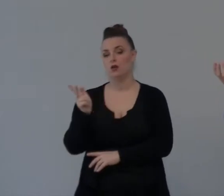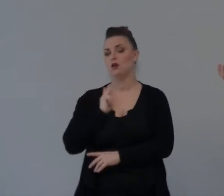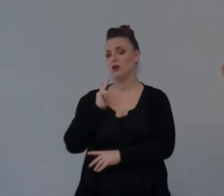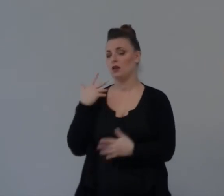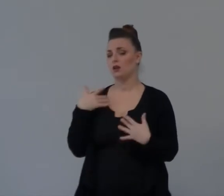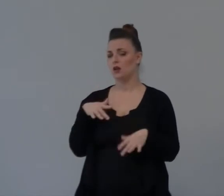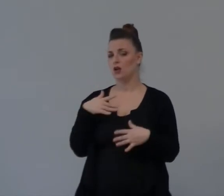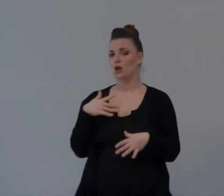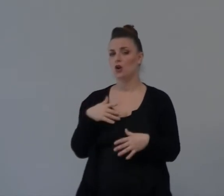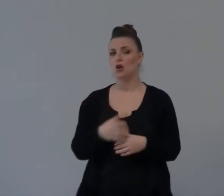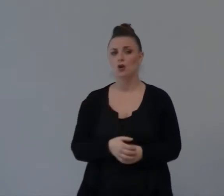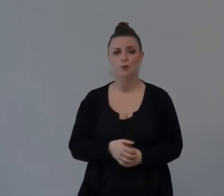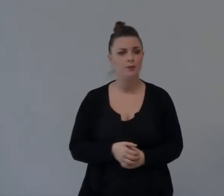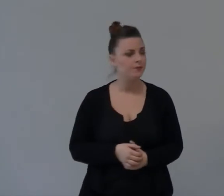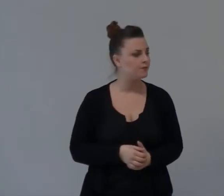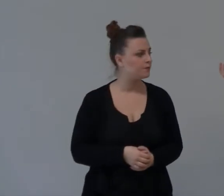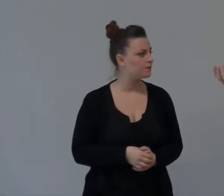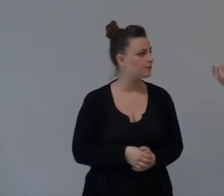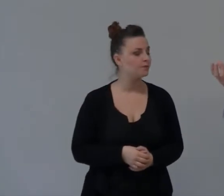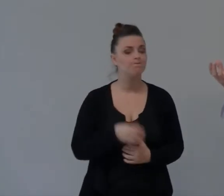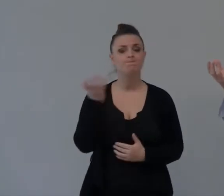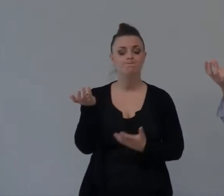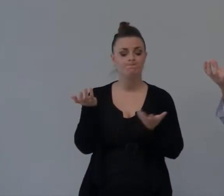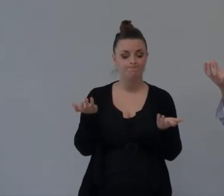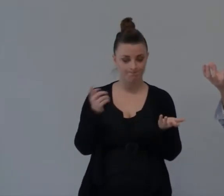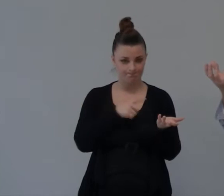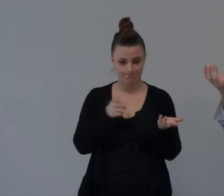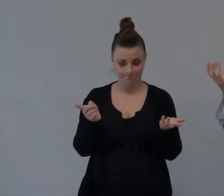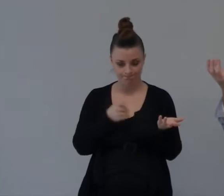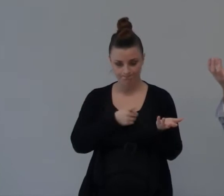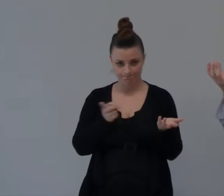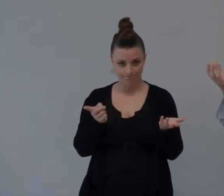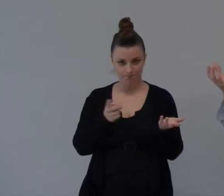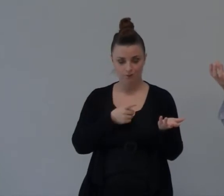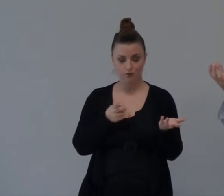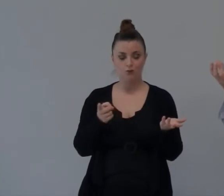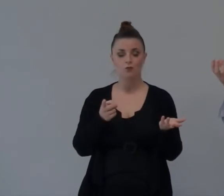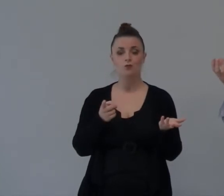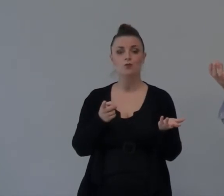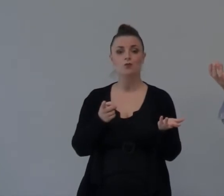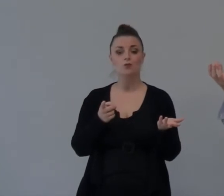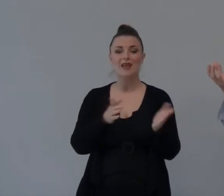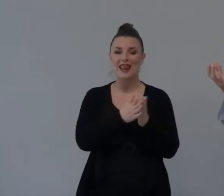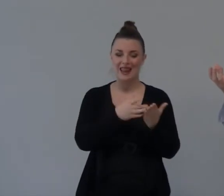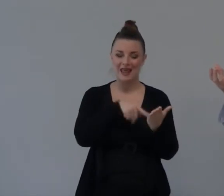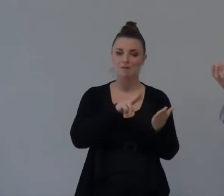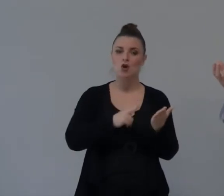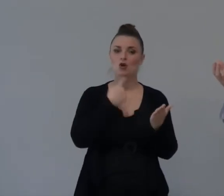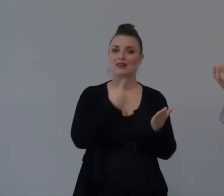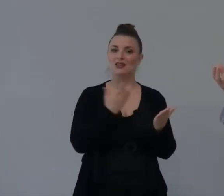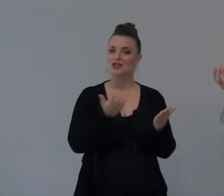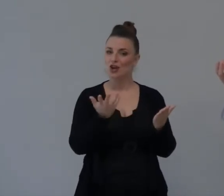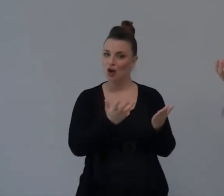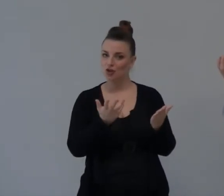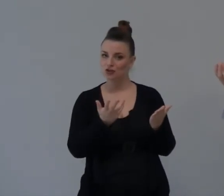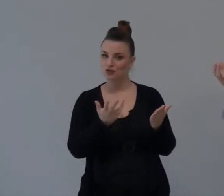Ricca Il libro di Ruth Dimostra La Assoluta Inconsistenza Di